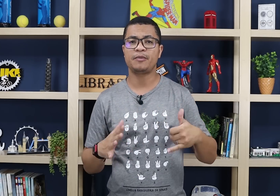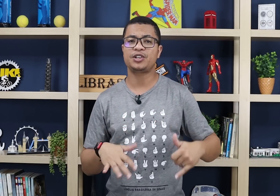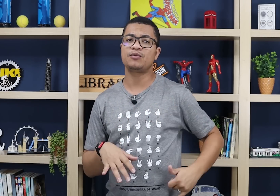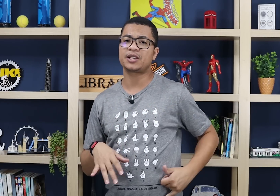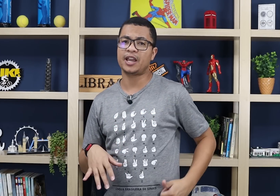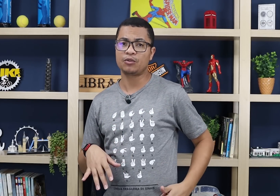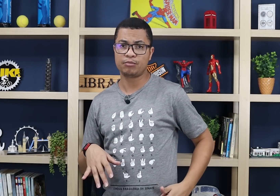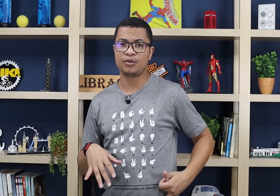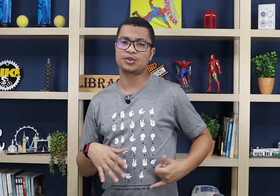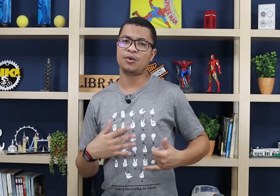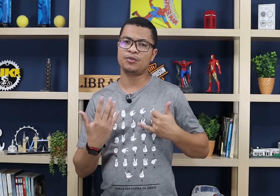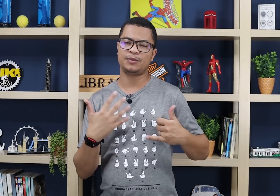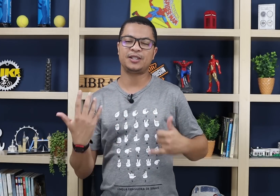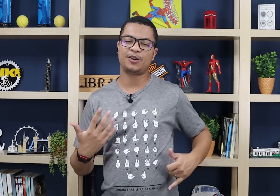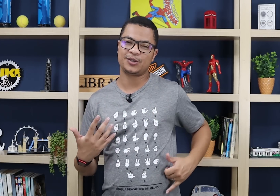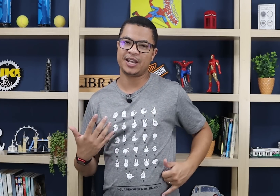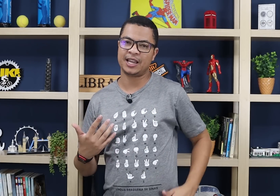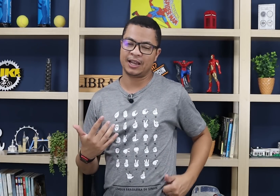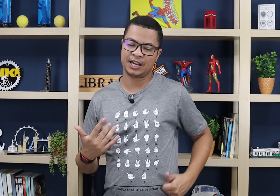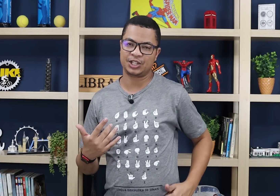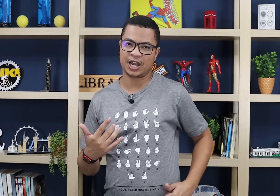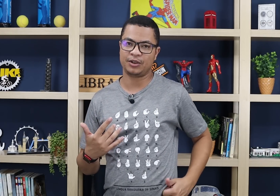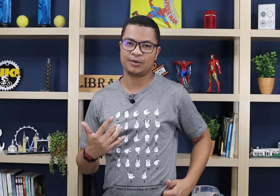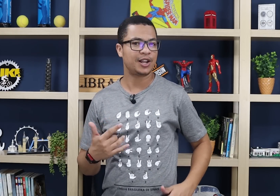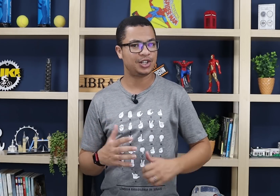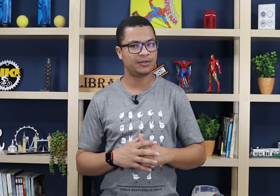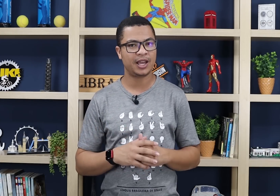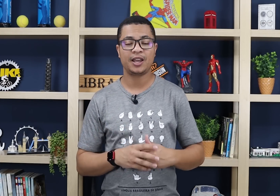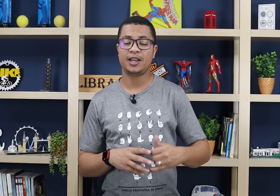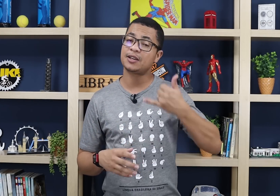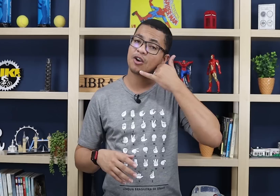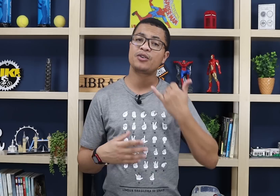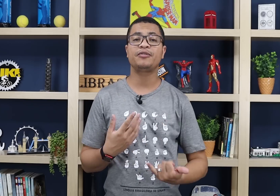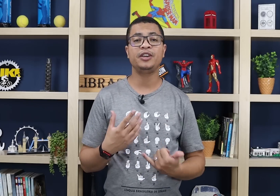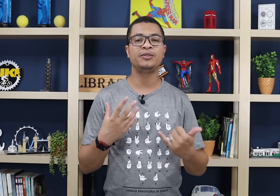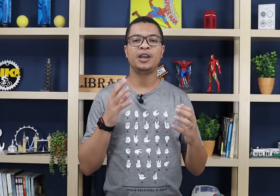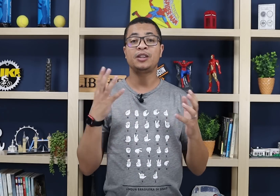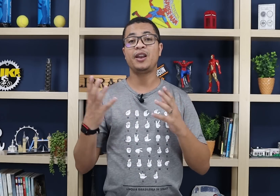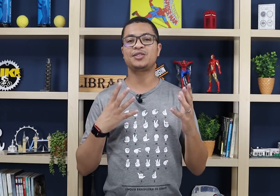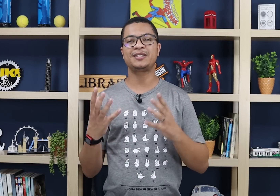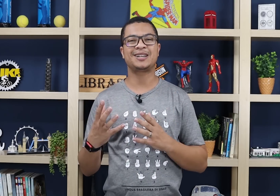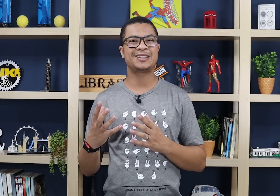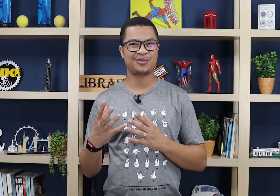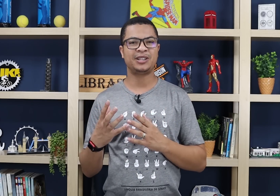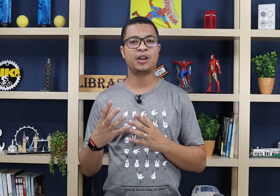Geralmente alguns carregam no bolso, ou os mais idosos, né? Enganchado aqui do ladinho, né? E você coloca no ouvido. Então olha a associação, entendeu?